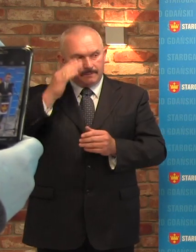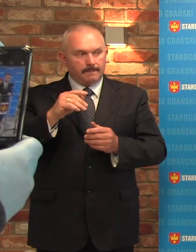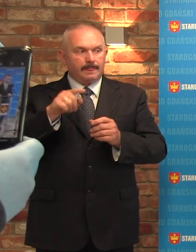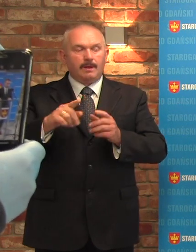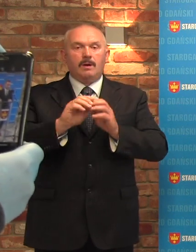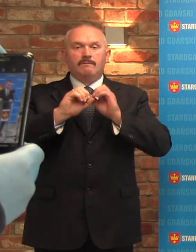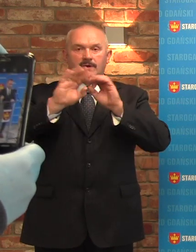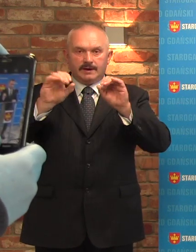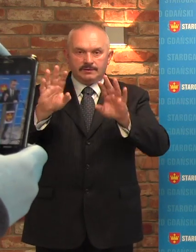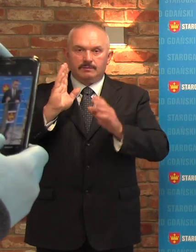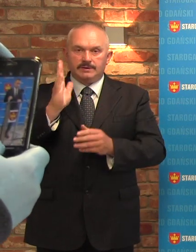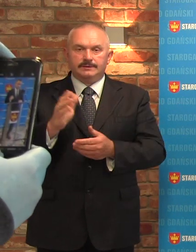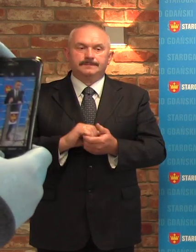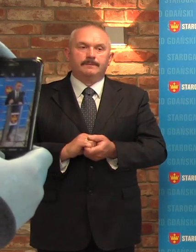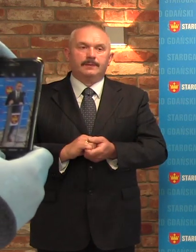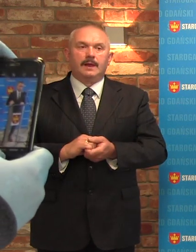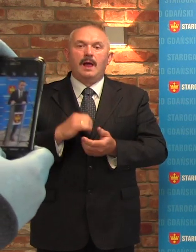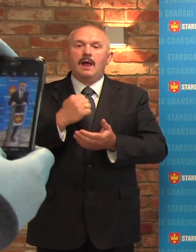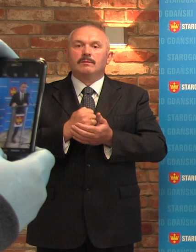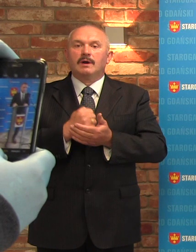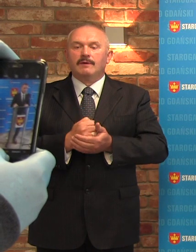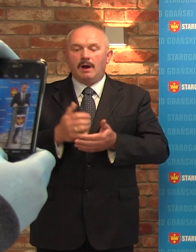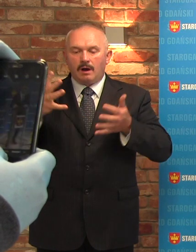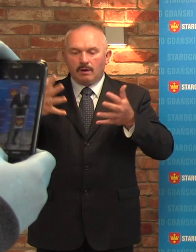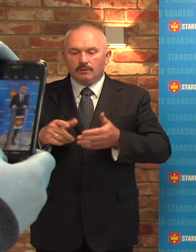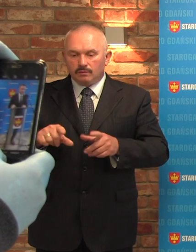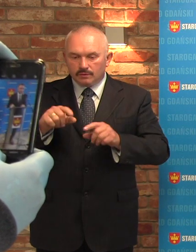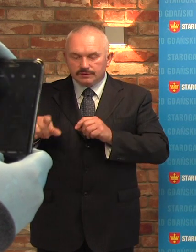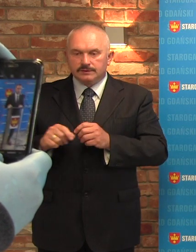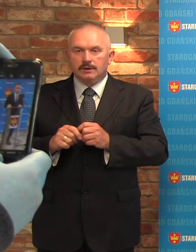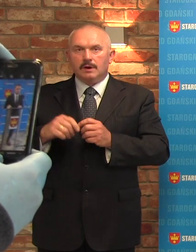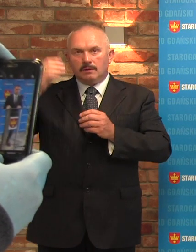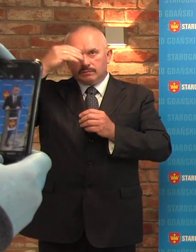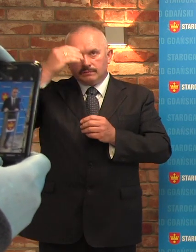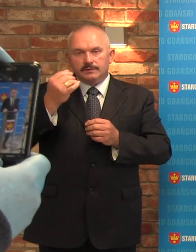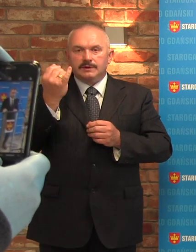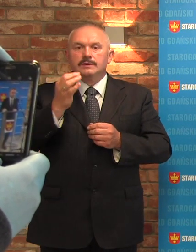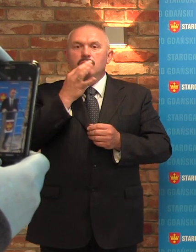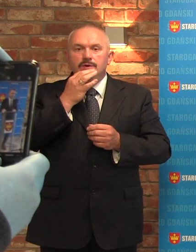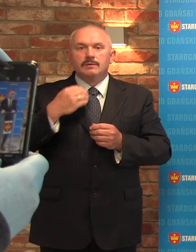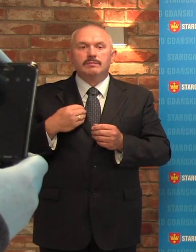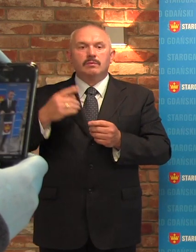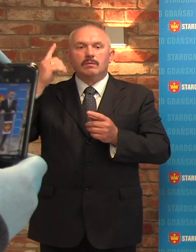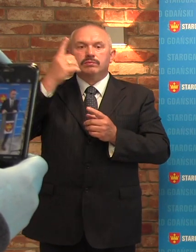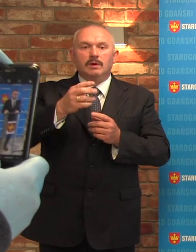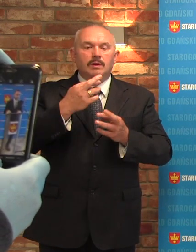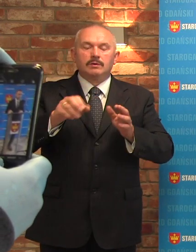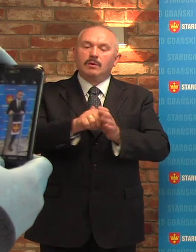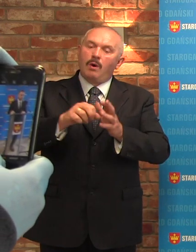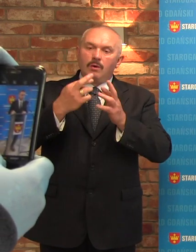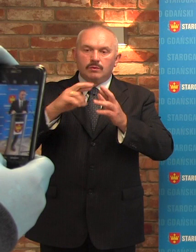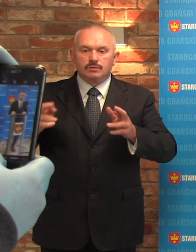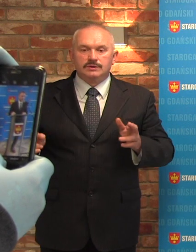przedstawić. Jeśli chodzi o konkurs o dotację na szkolenie dzieci i młodzieży, został skierowany do dyscyplin sportowych.